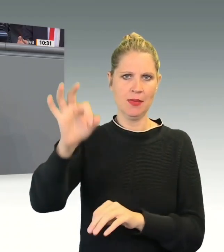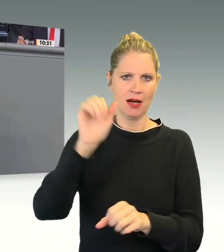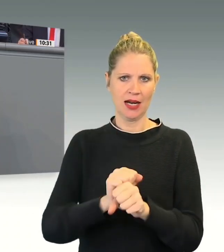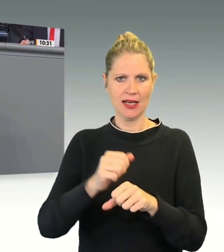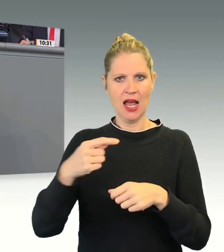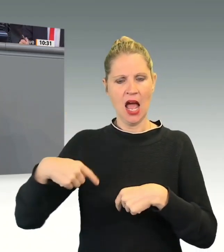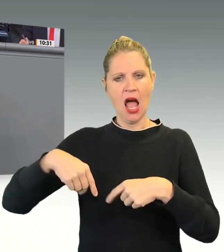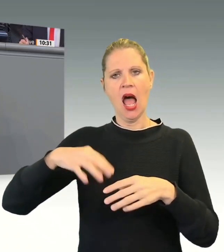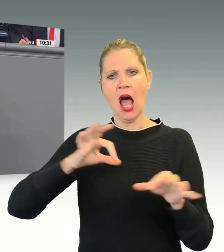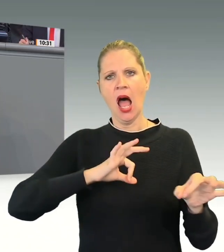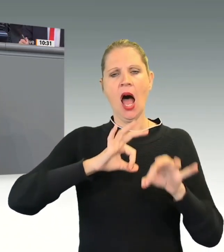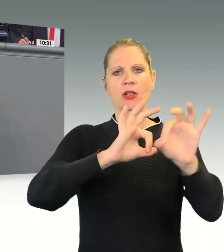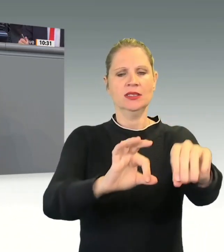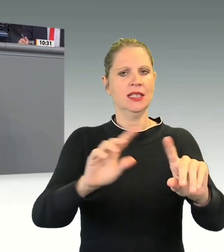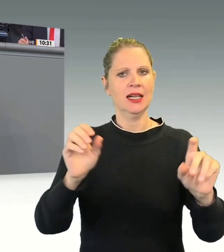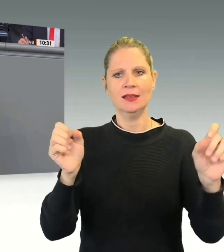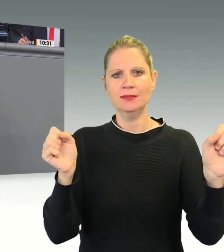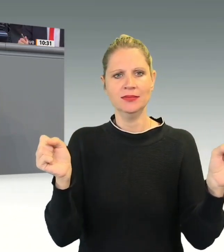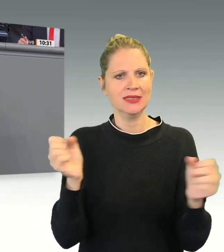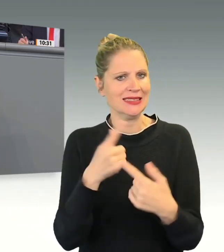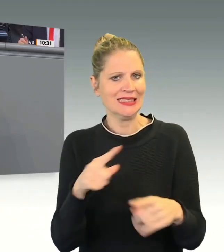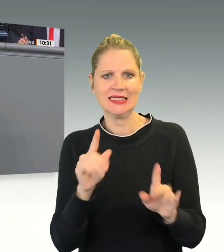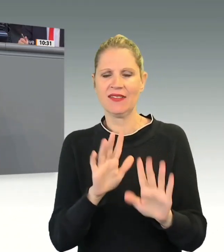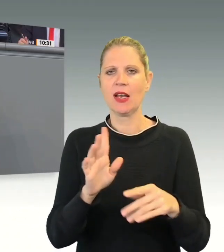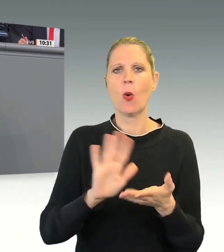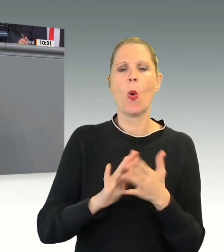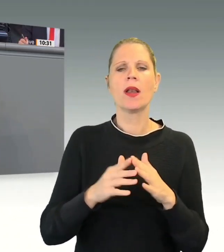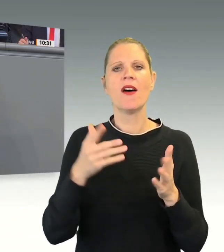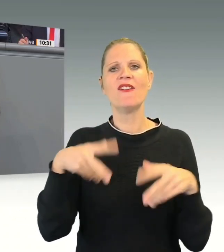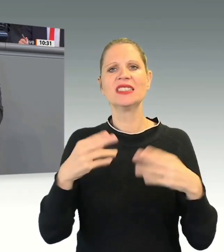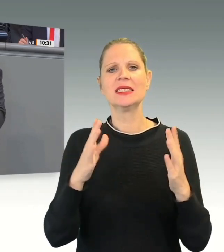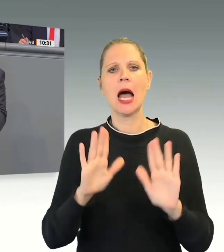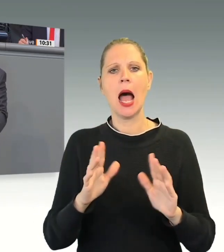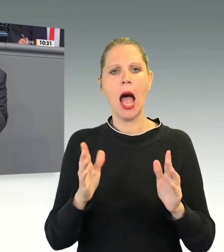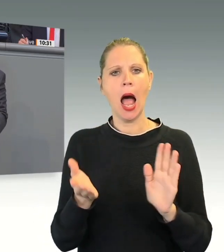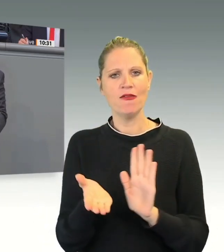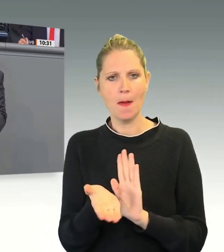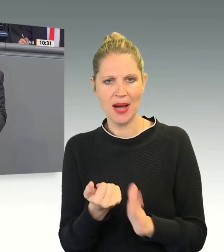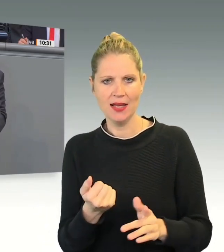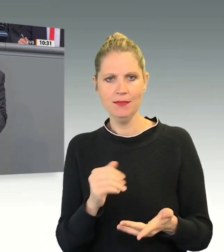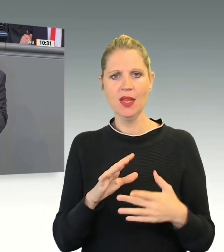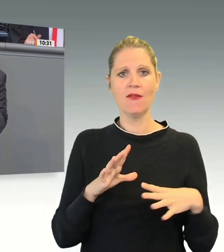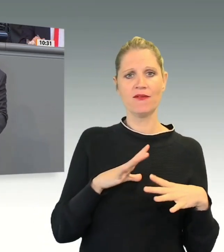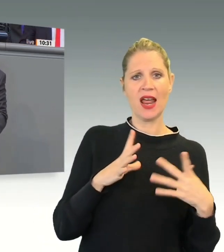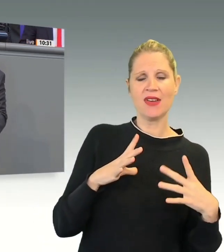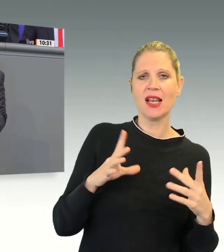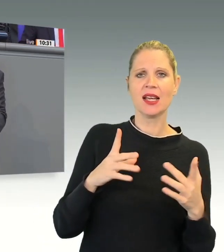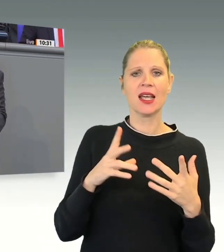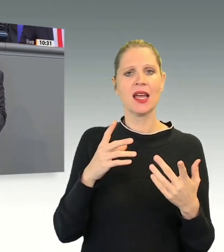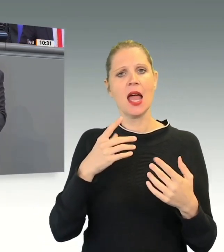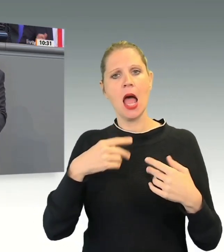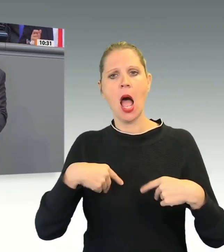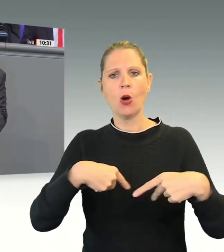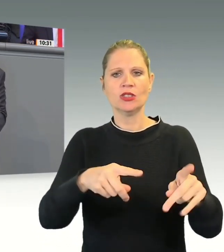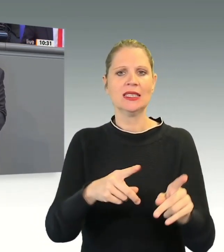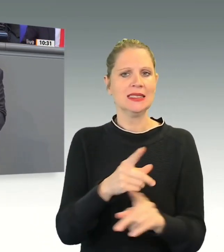wurde oder diese abgelaufen ist und die freiwillige Erfüllung der Ausreisepflicht nicht gesichert ist oder aus Gründen der öffentlichen Sicherheit